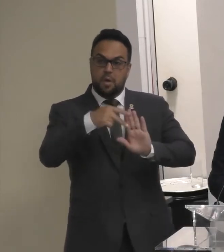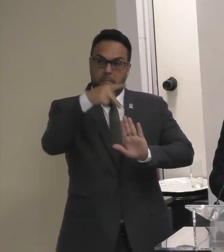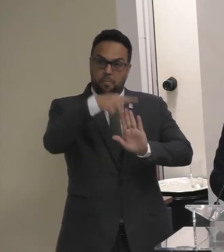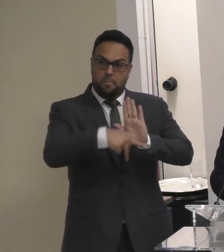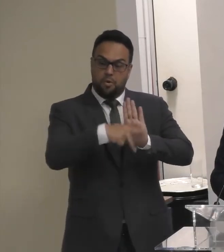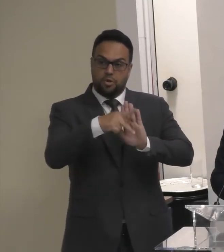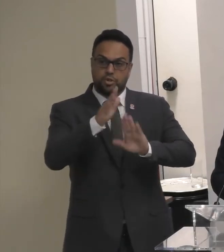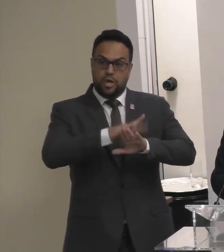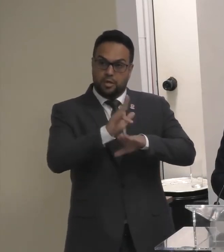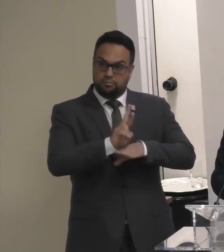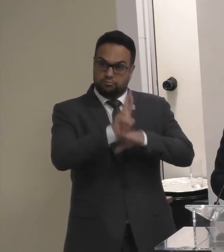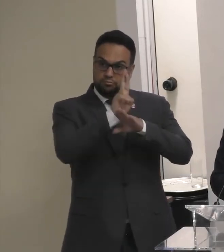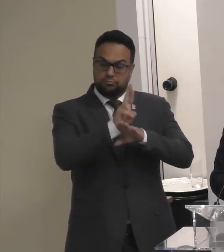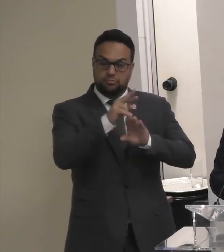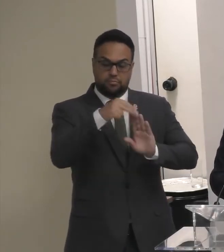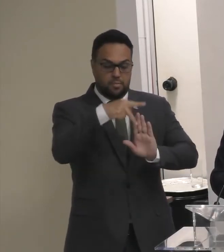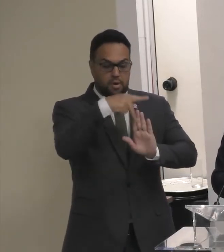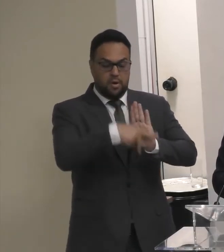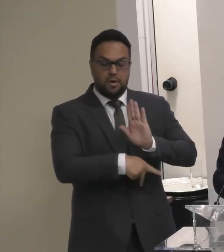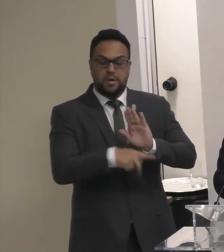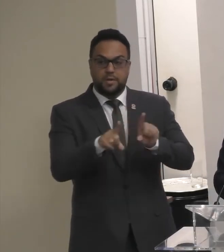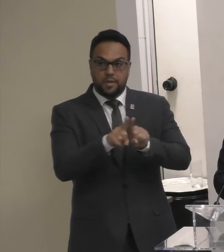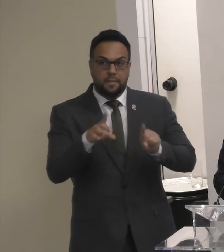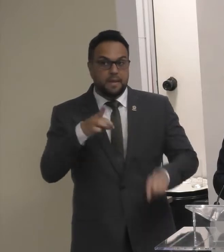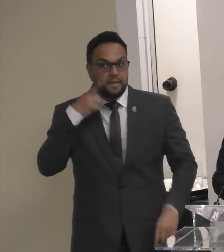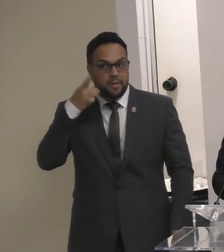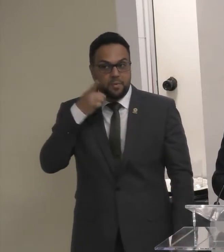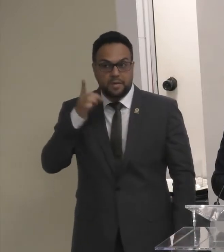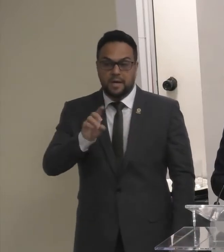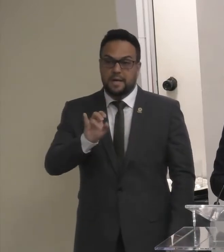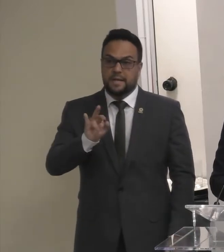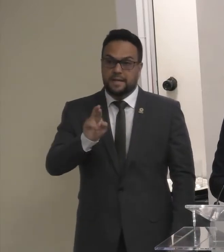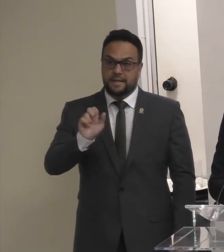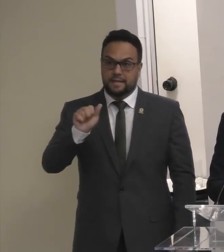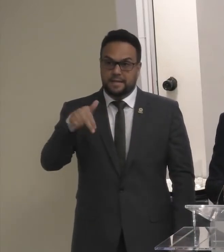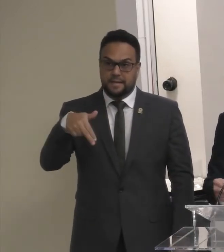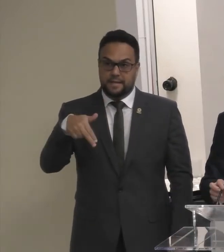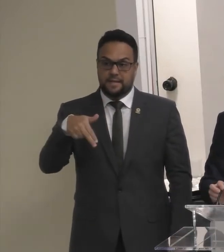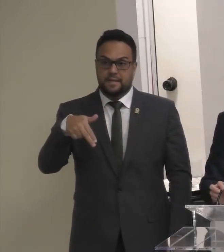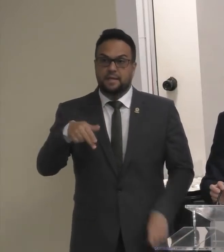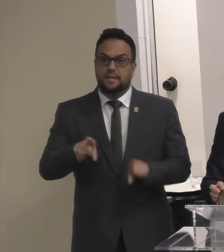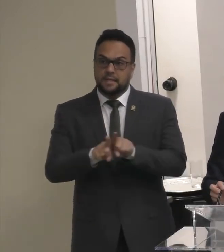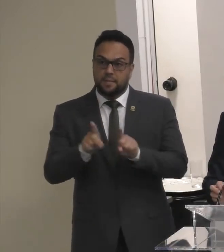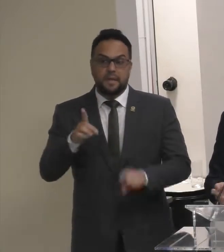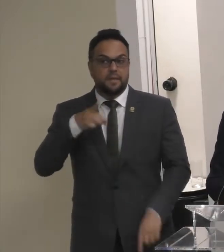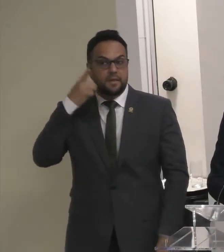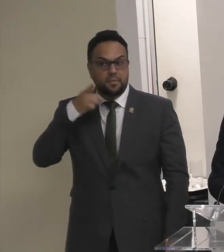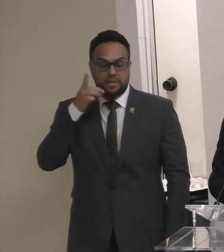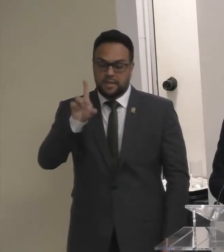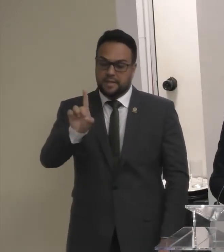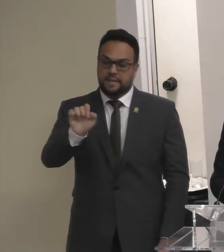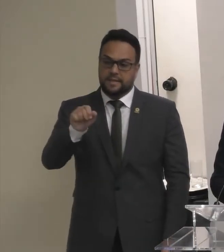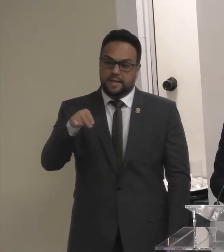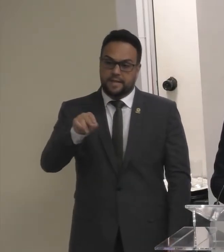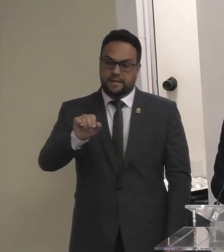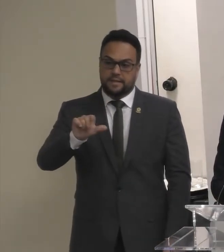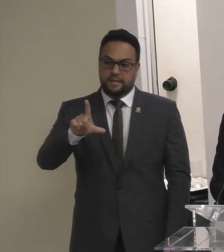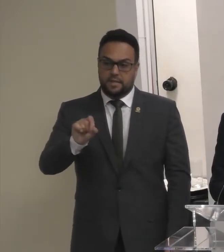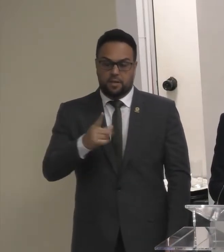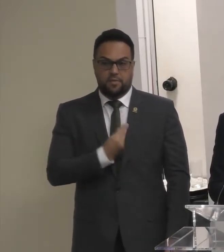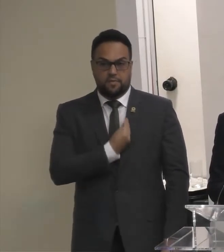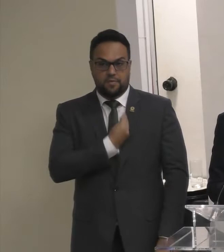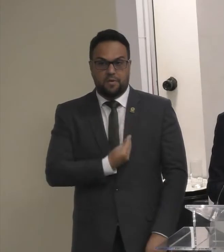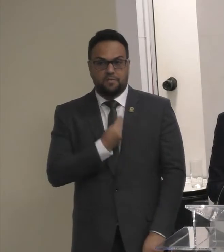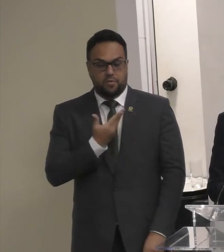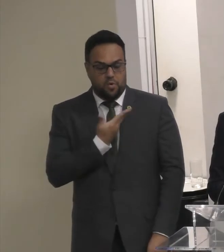Ao deputado Irã Gonçalves Ao deputado Danilo Forte Aqui presente Aos